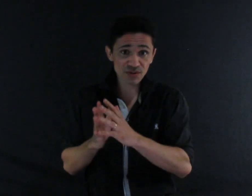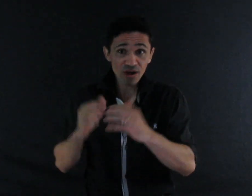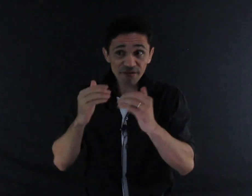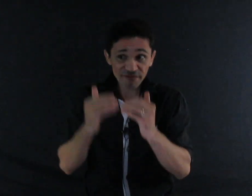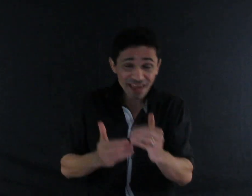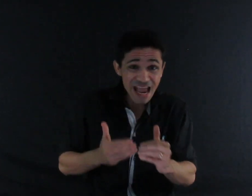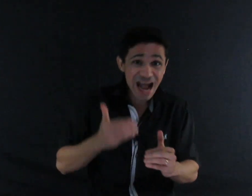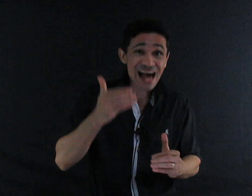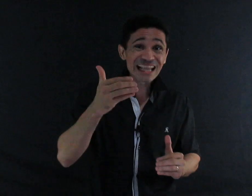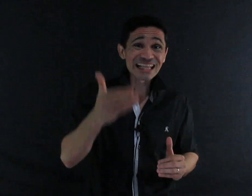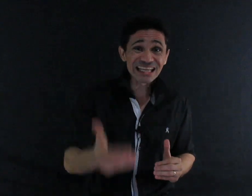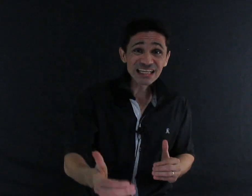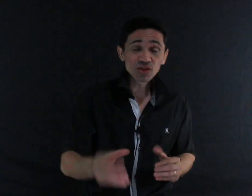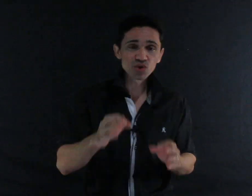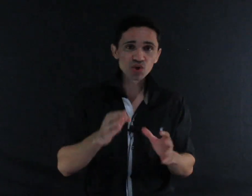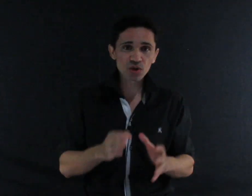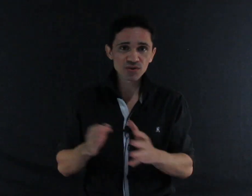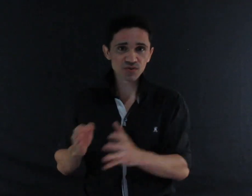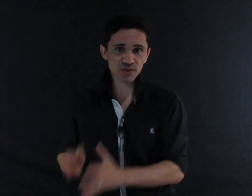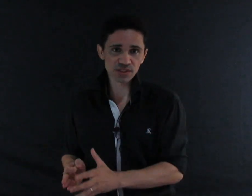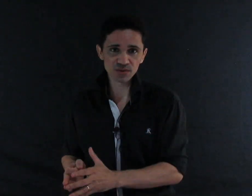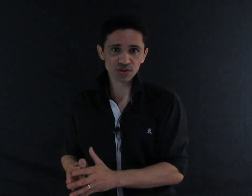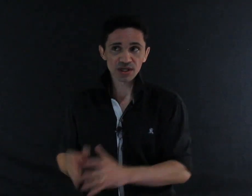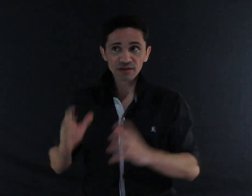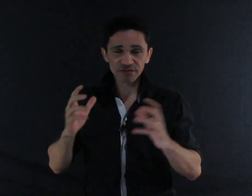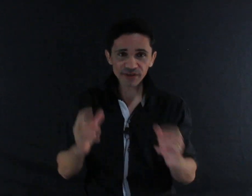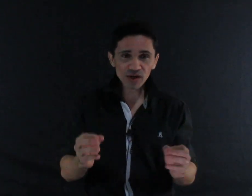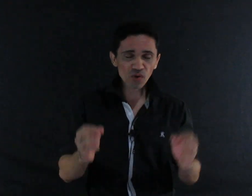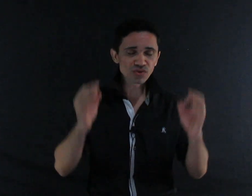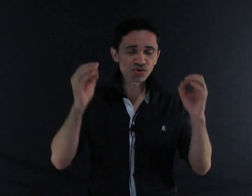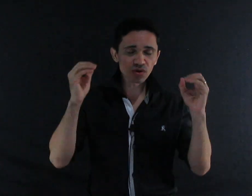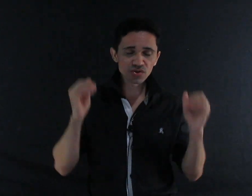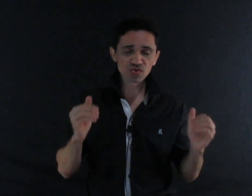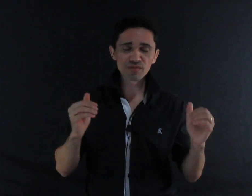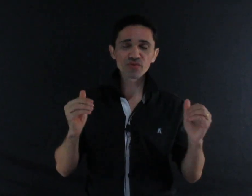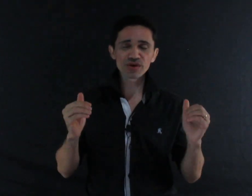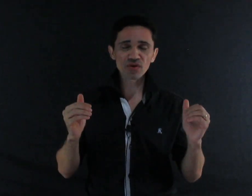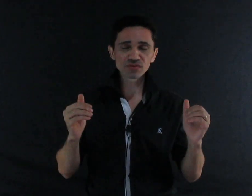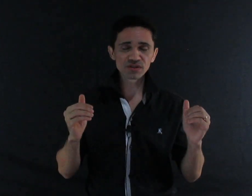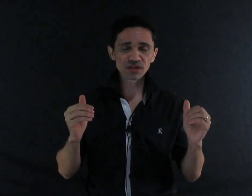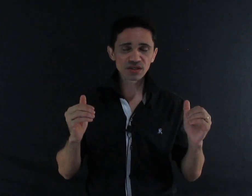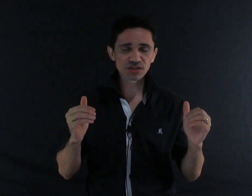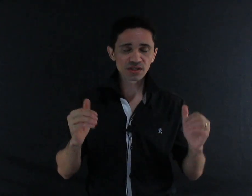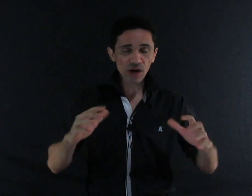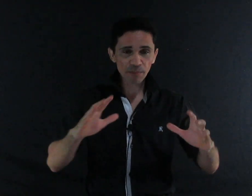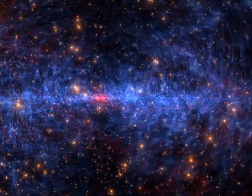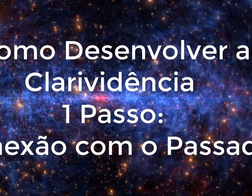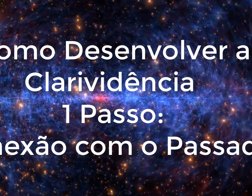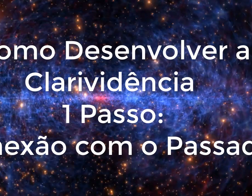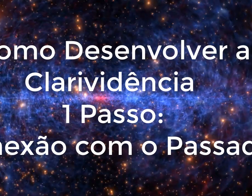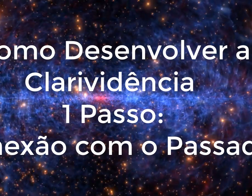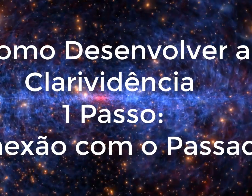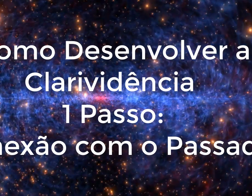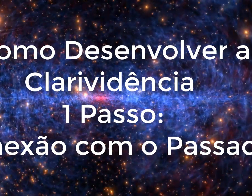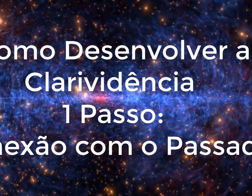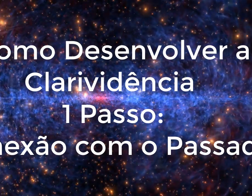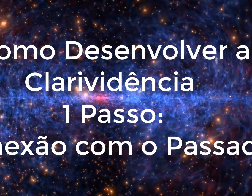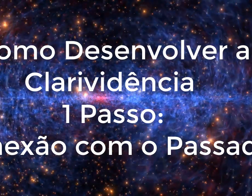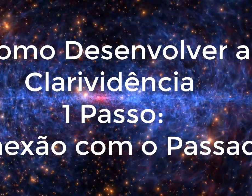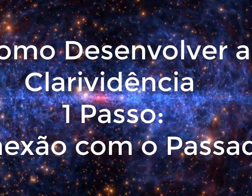físicos. Ver além dos olhos físicos, ver com os olhos do meu inconsciente. A primeira coisa que você precisa entender é